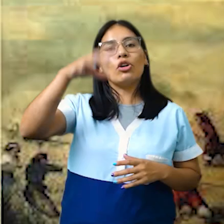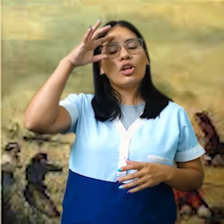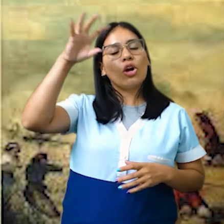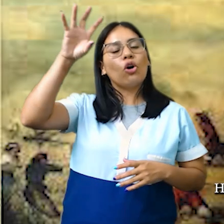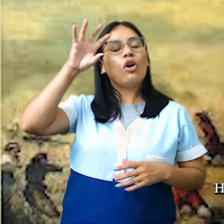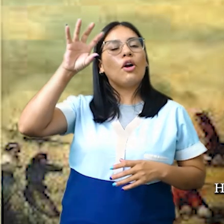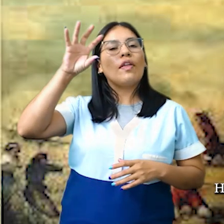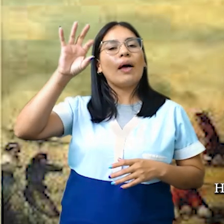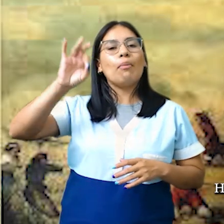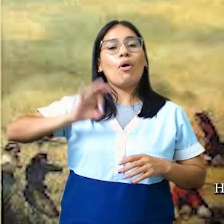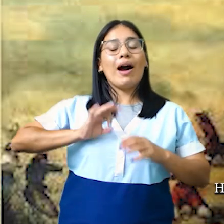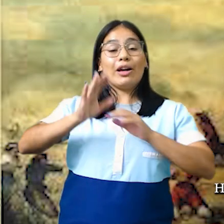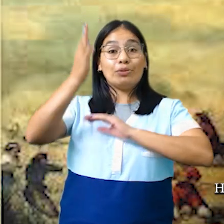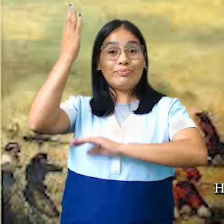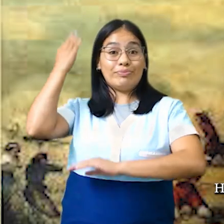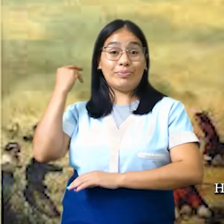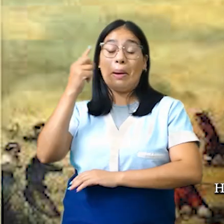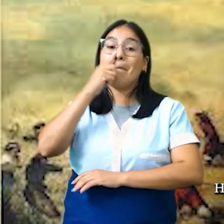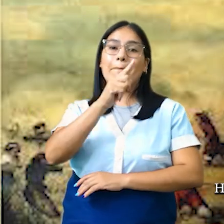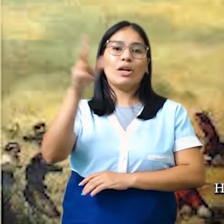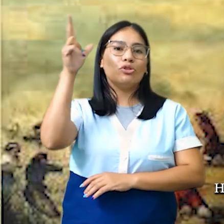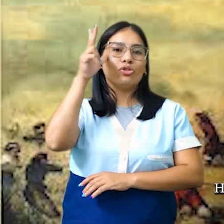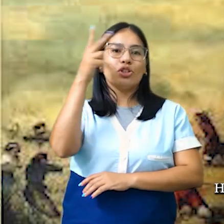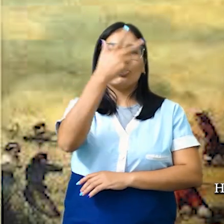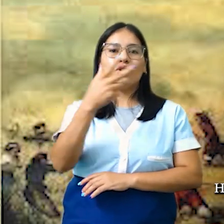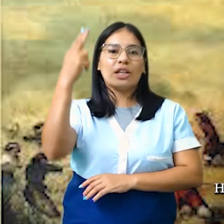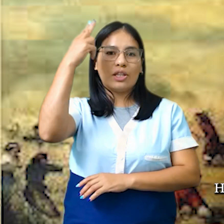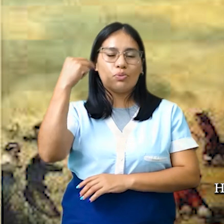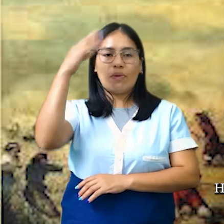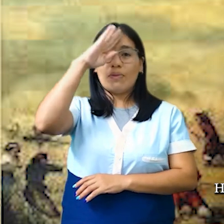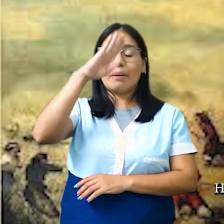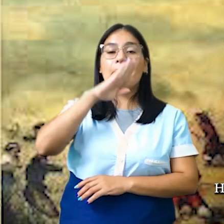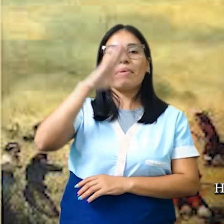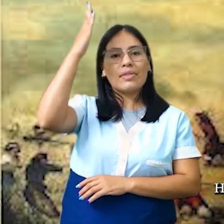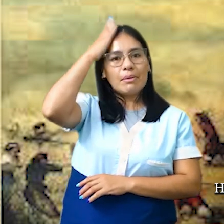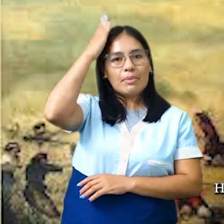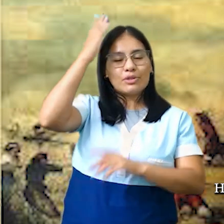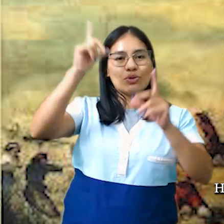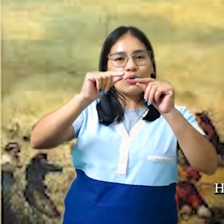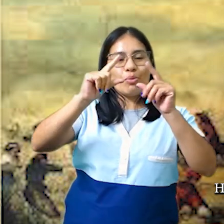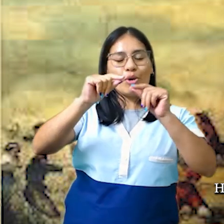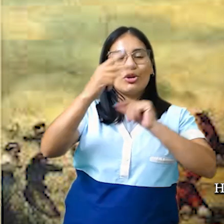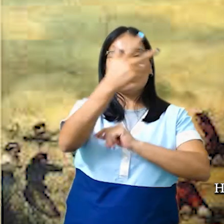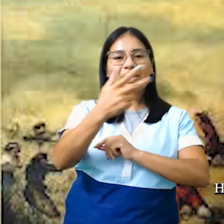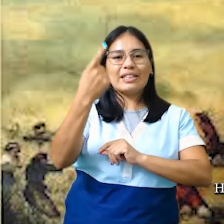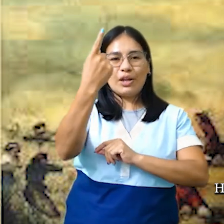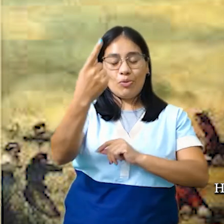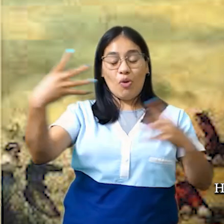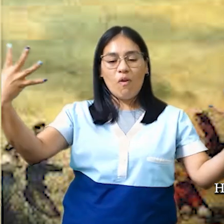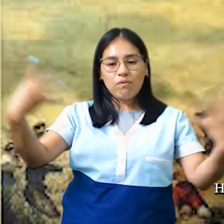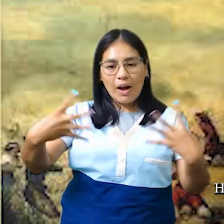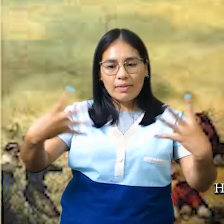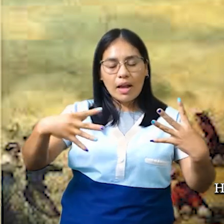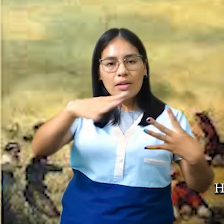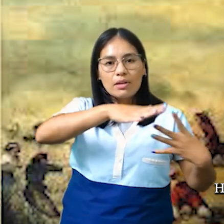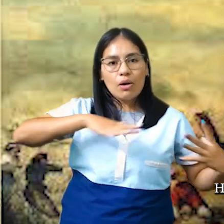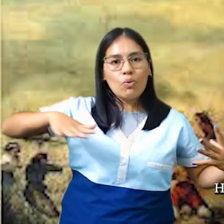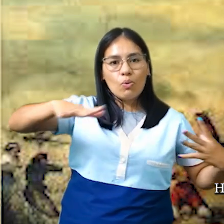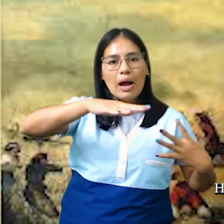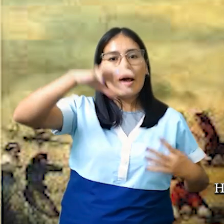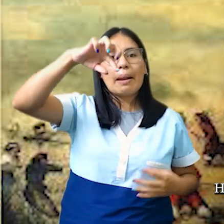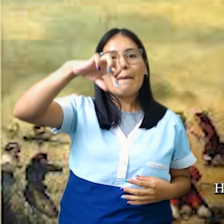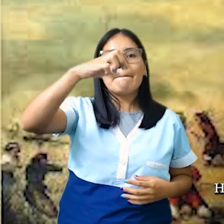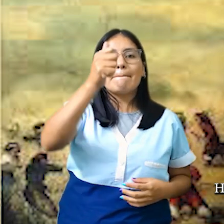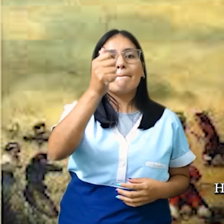Hoy recordamos el 31 de marzo de 1839, la Batalla de